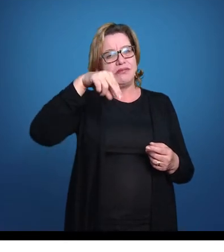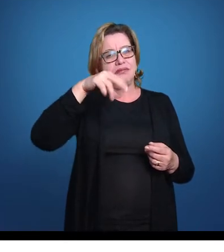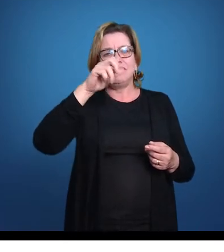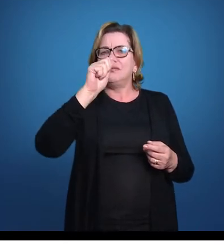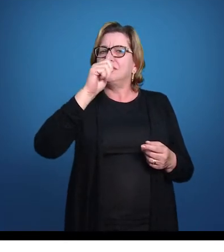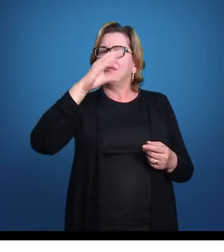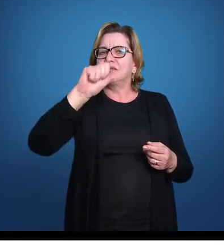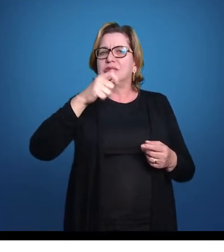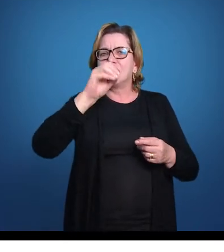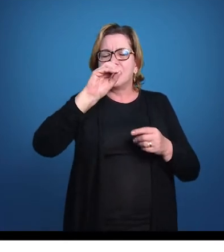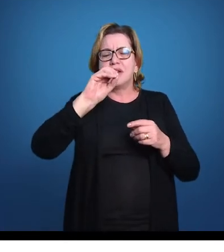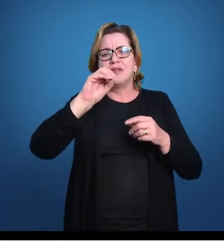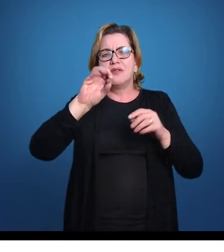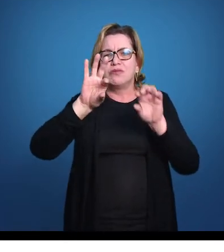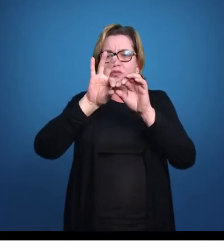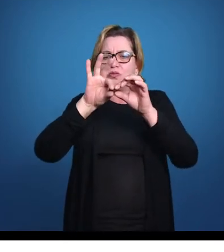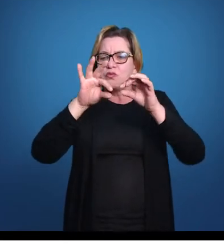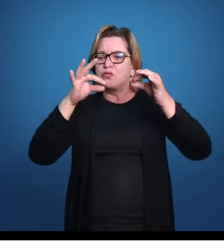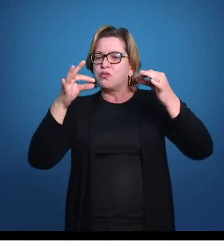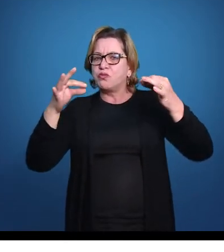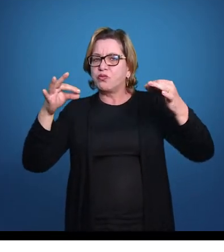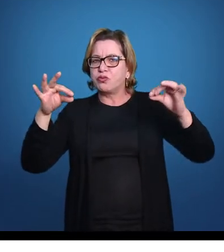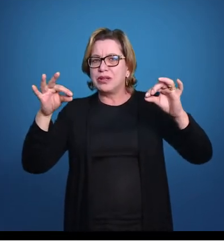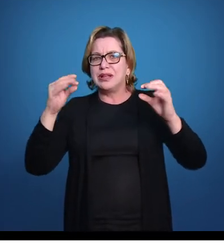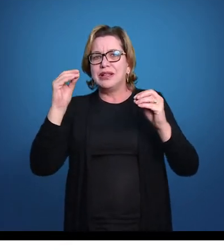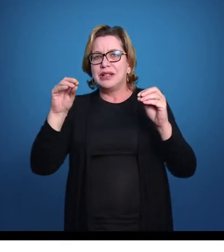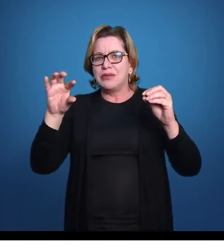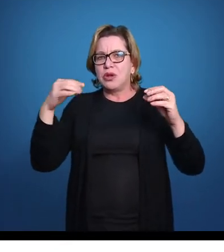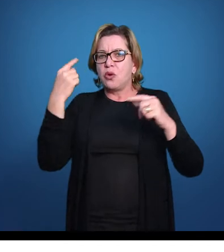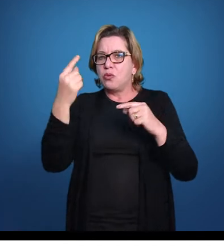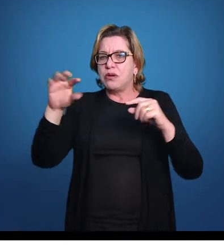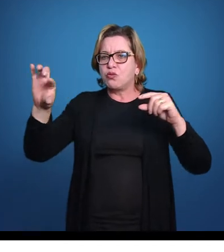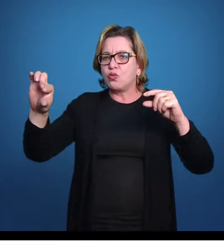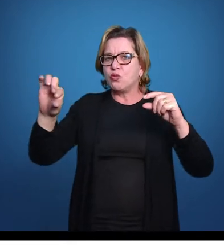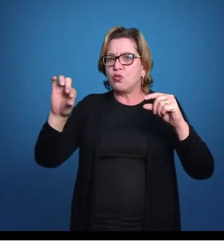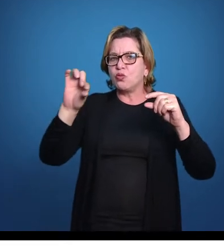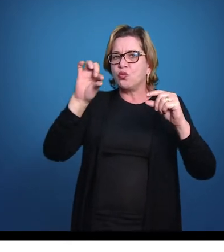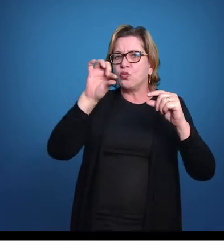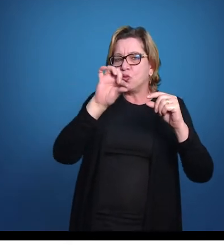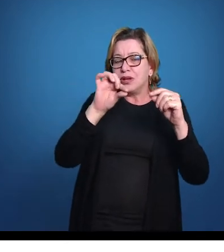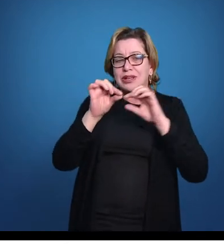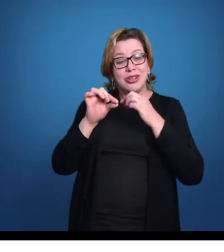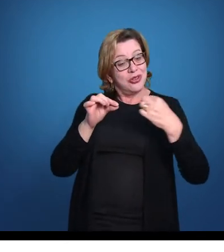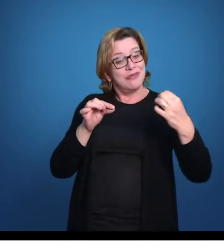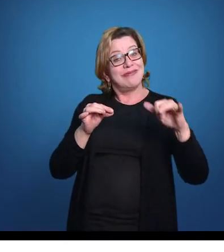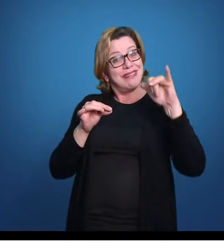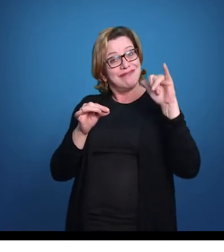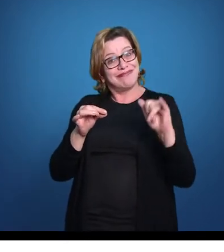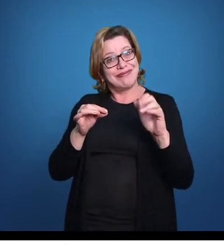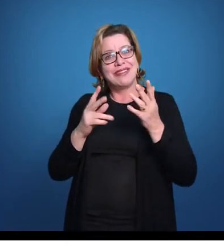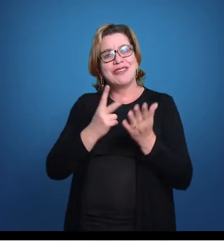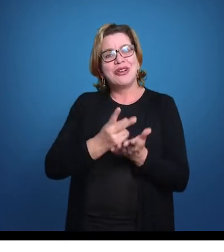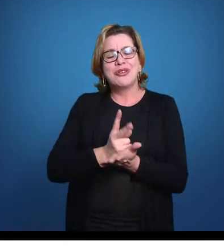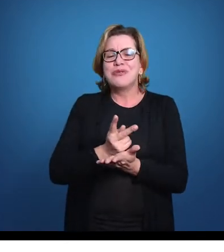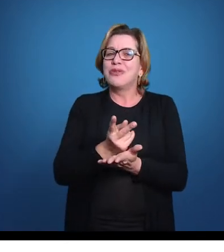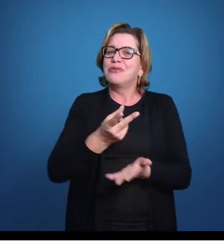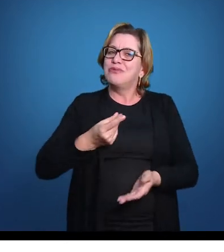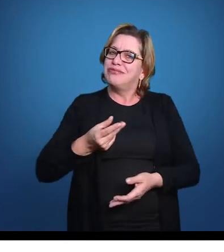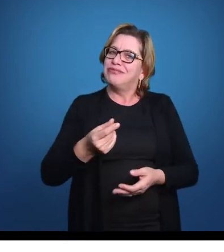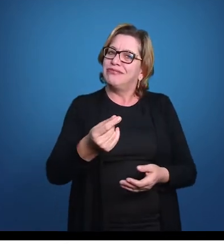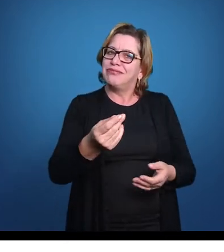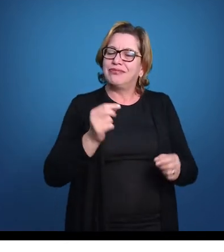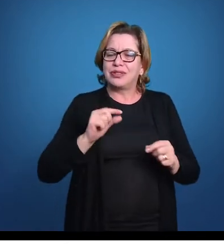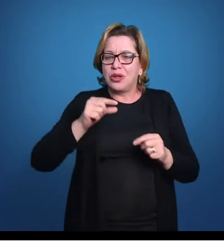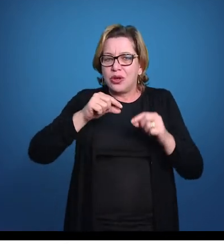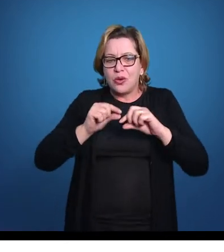um tubinho. Com o passar do desenvolvimento, uma delas regride e só permanece uma desses tubos. Na ponta de um desses